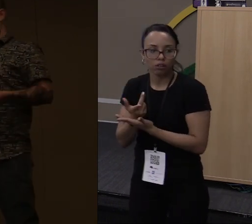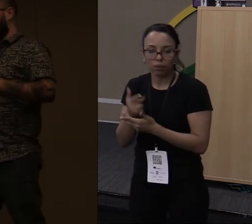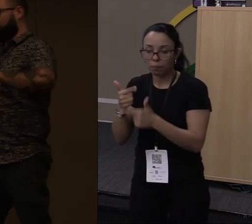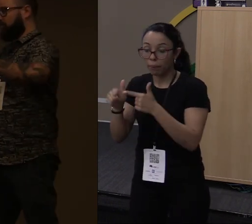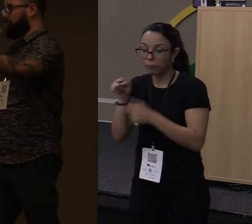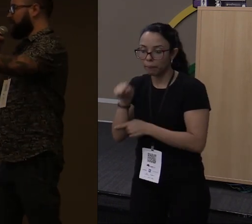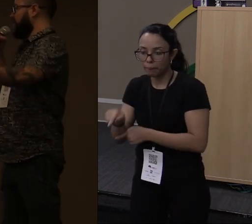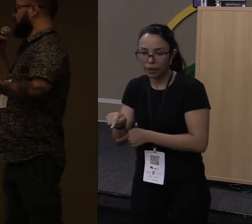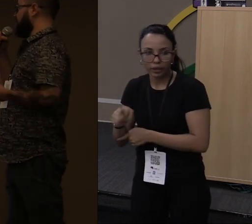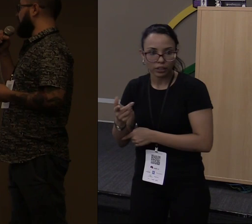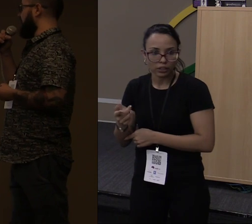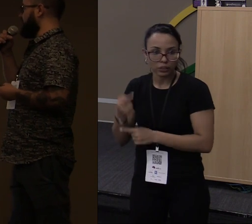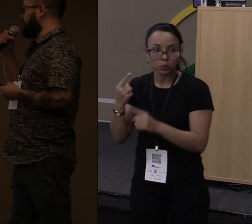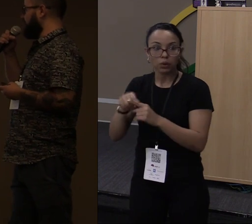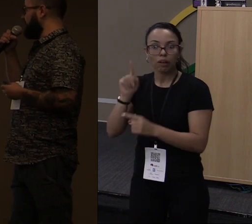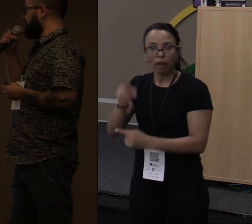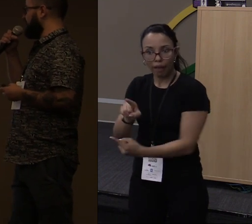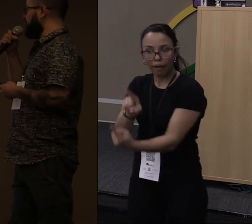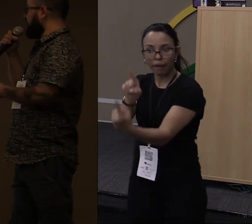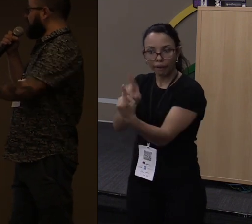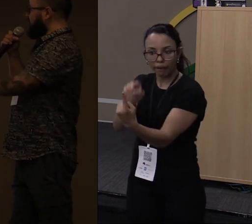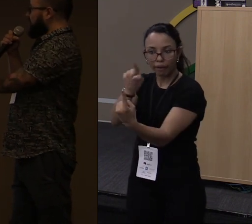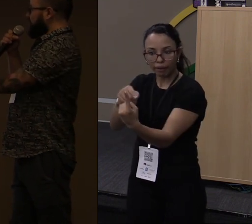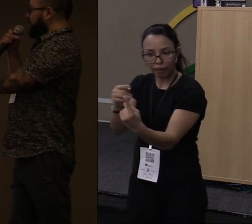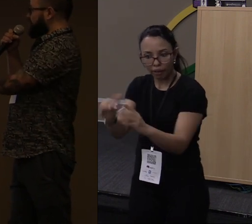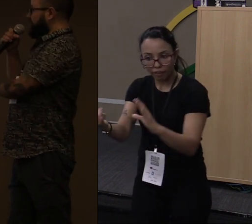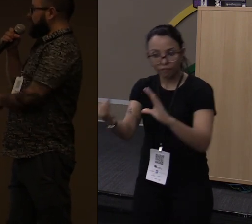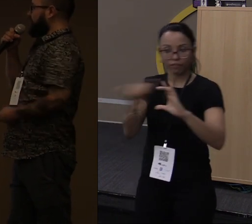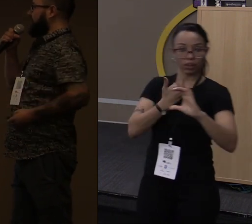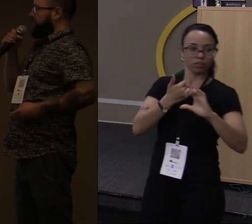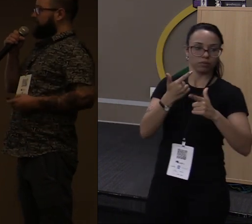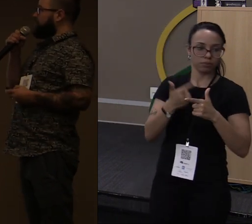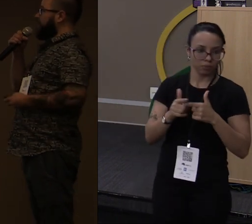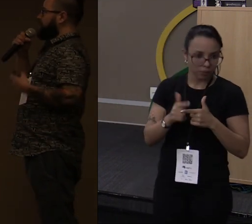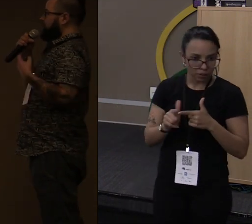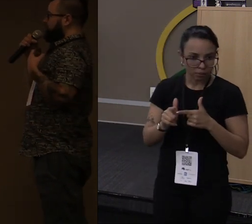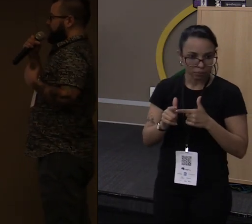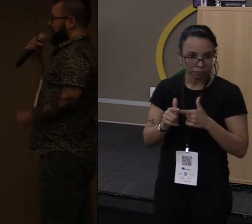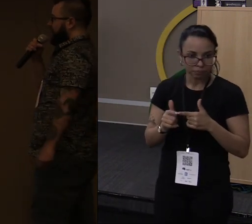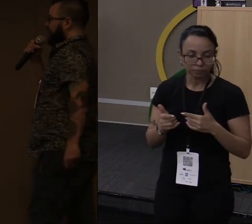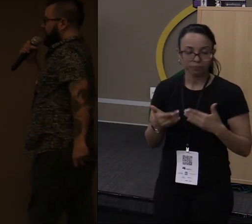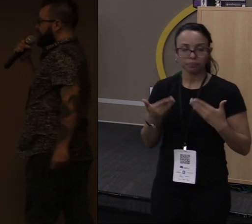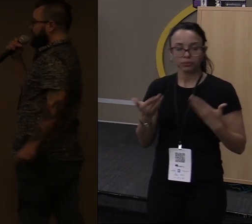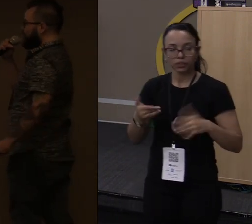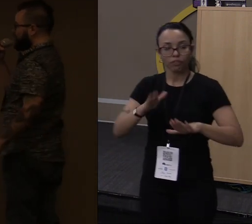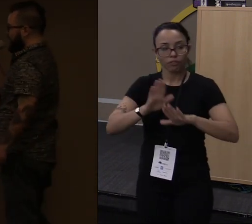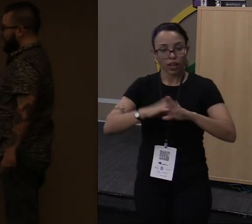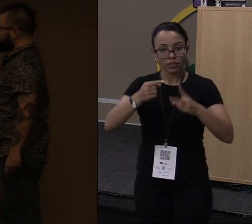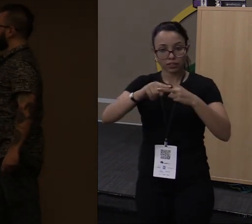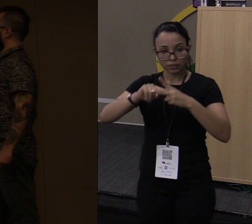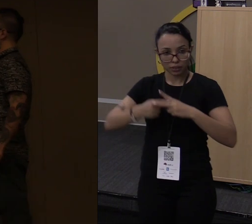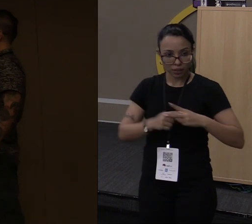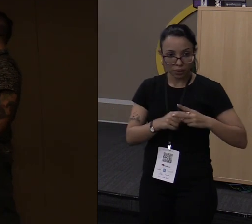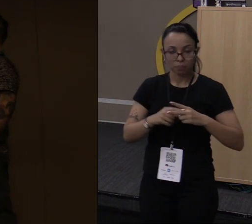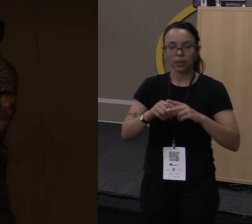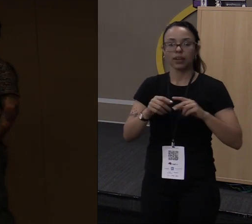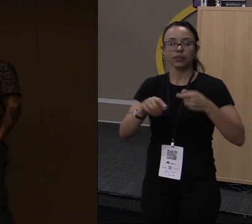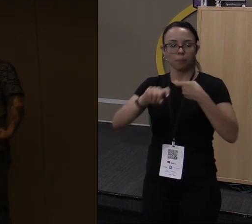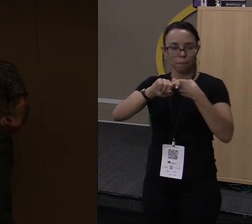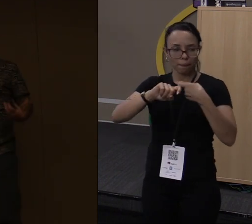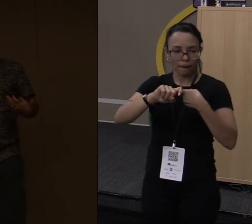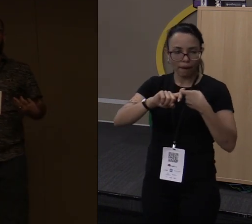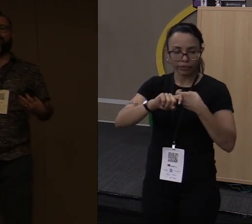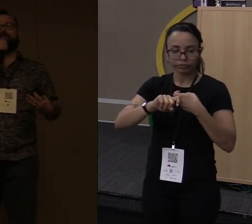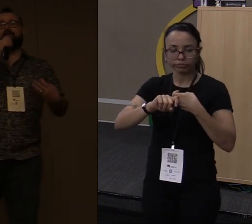Que geralmente é um caso que um cliente vai lá e abre no Bugzilla. Fizemos a ferramenta em Python. Ela roda muito bem, mas o problema